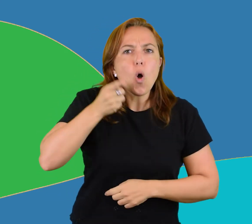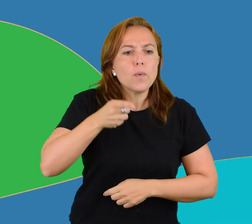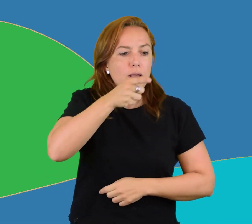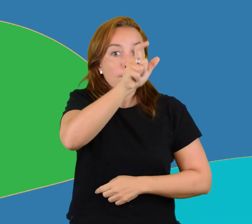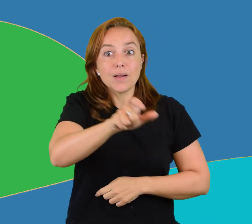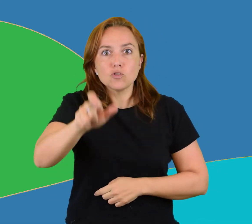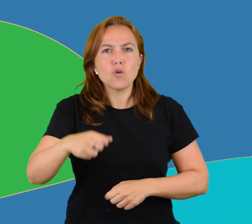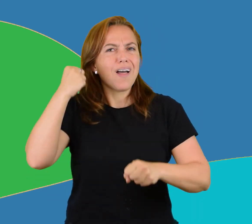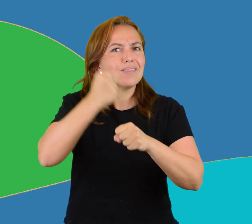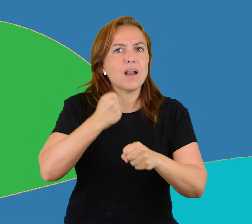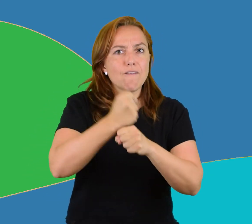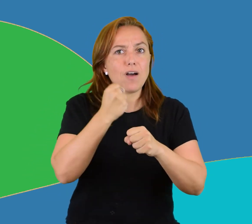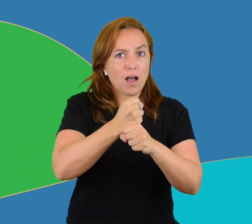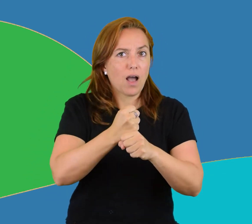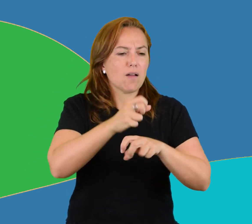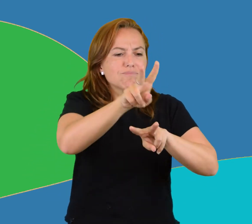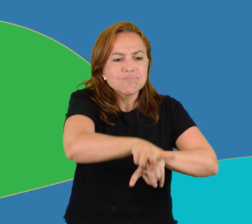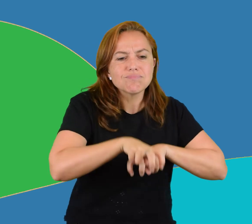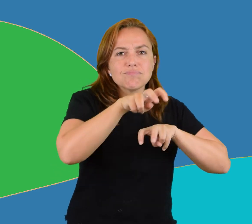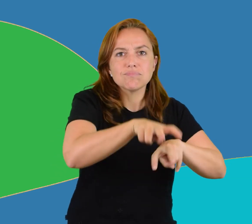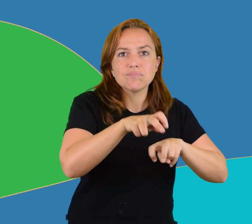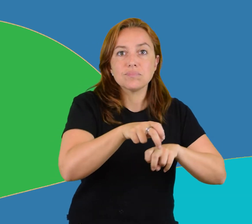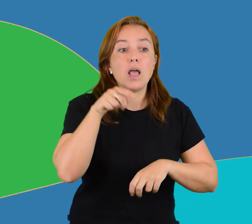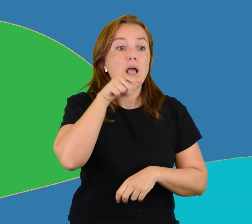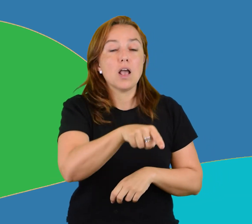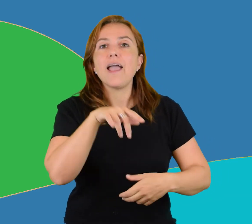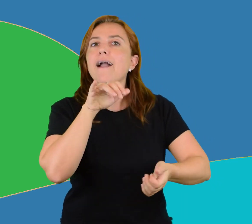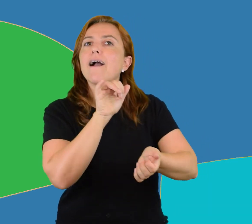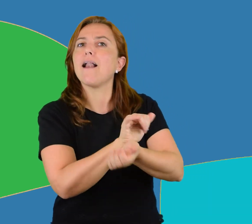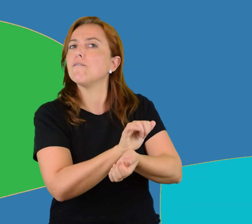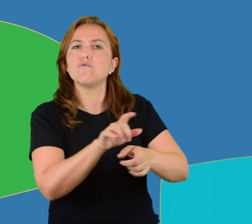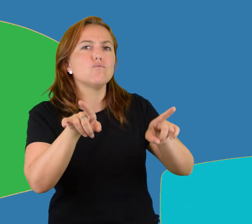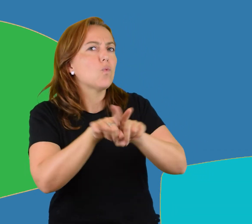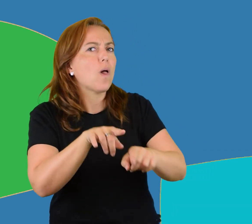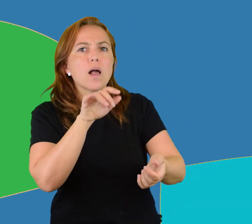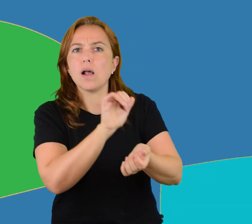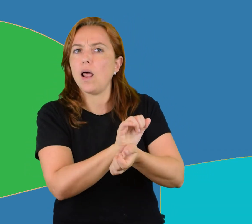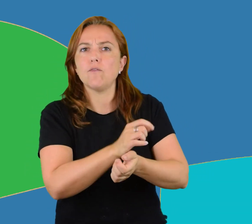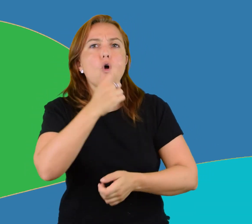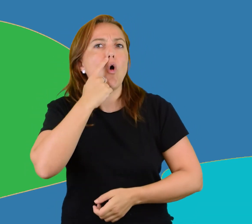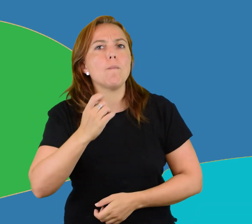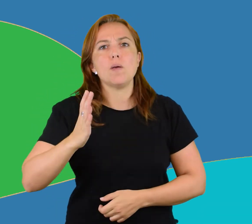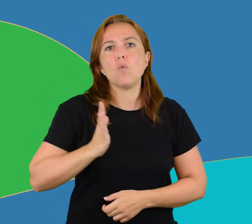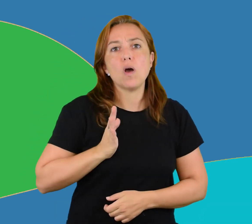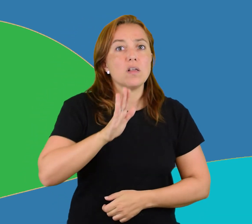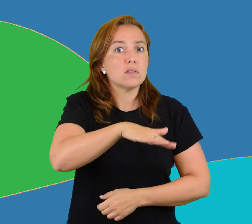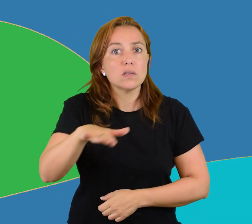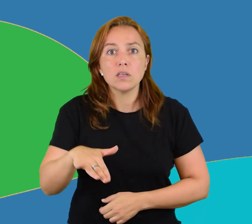plantaciones como mano de obra esclava, convertidas en hombres y mujeres sin identidad que solo obedecen a sus amos.